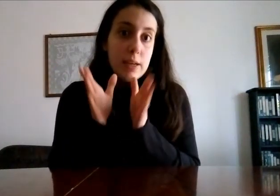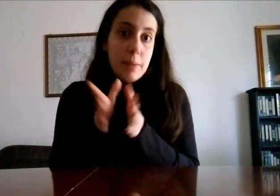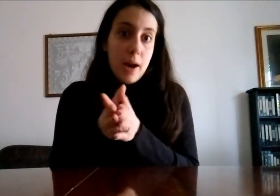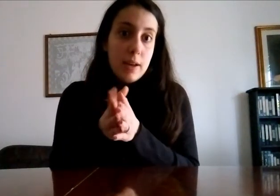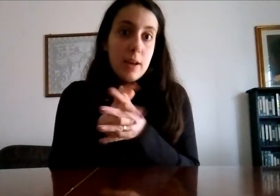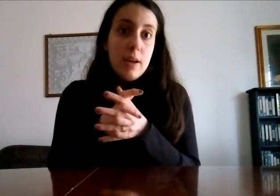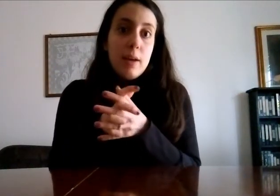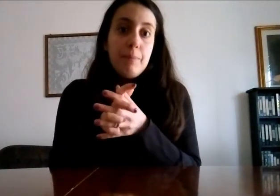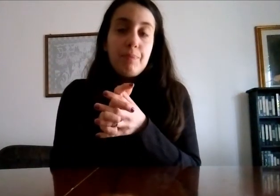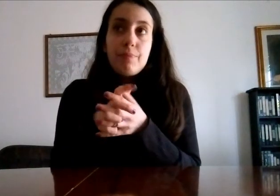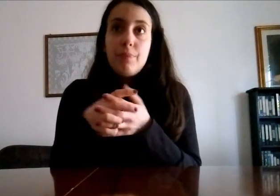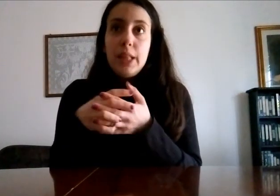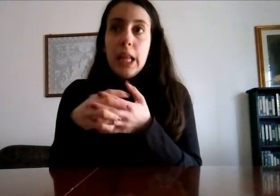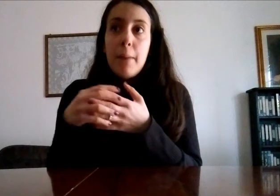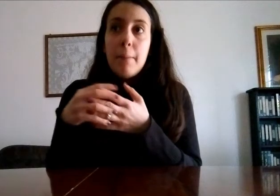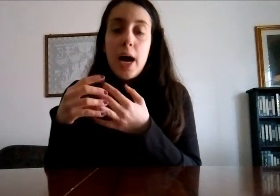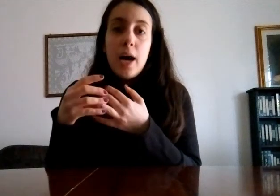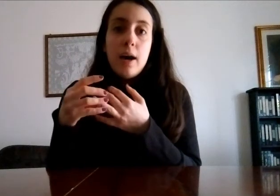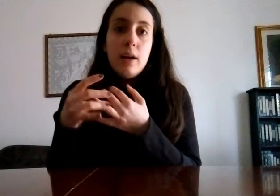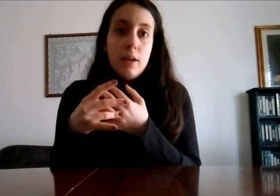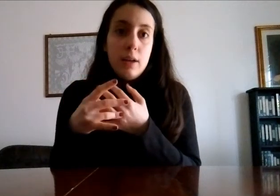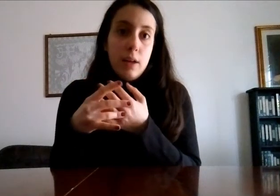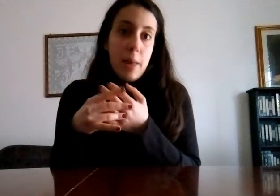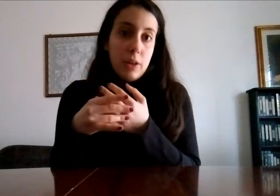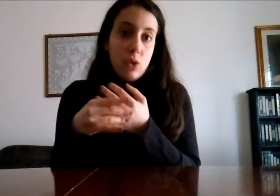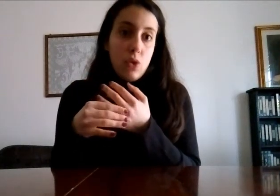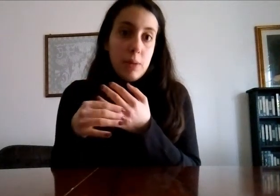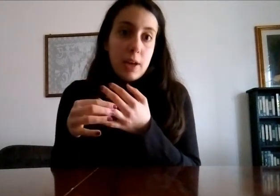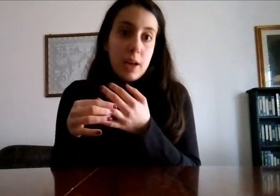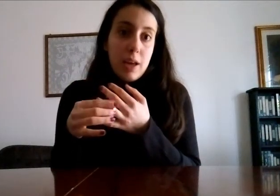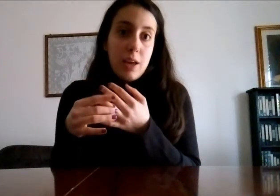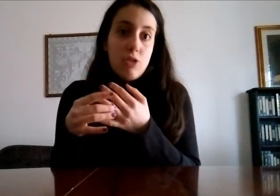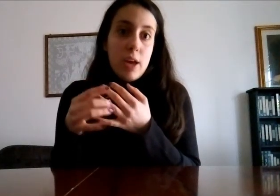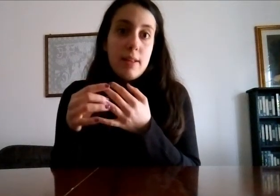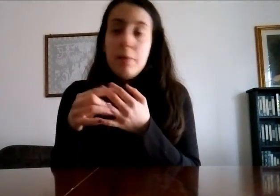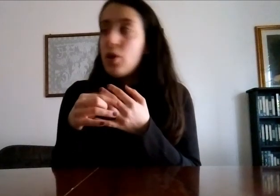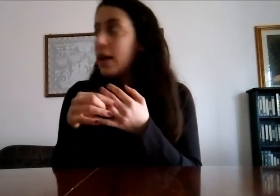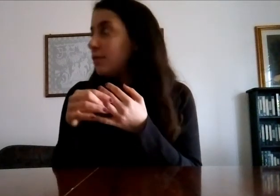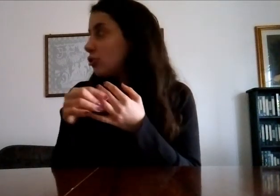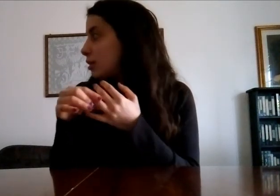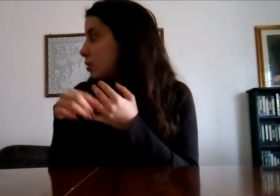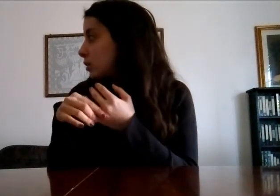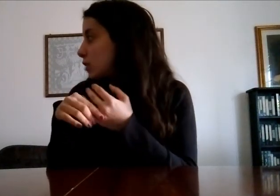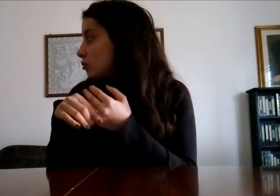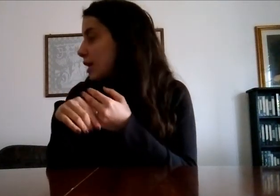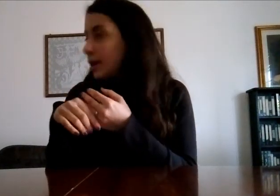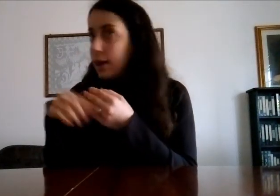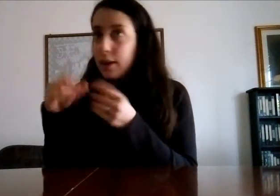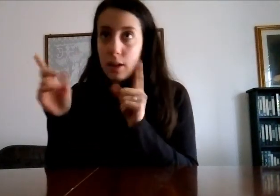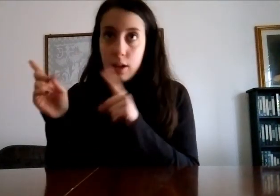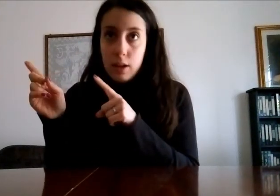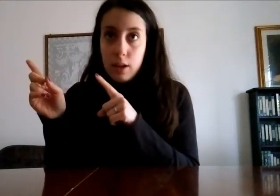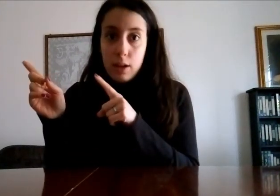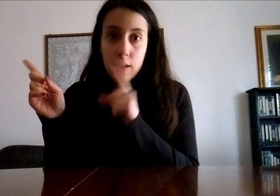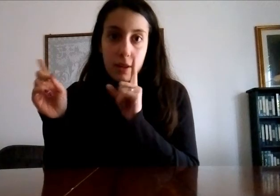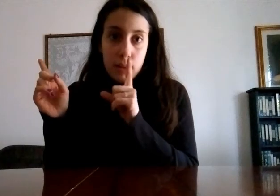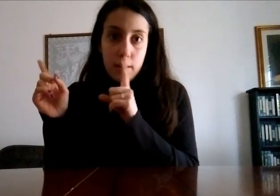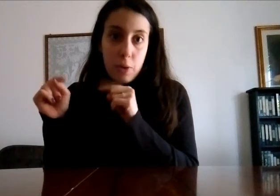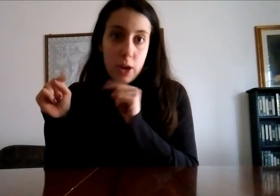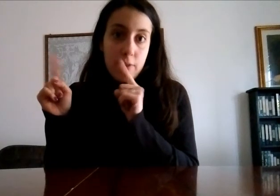agli animali ma ai padroni perché cioè se il mio cane facesse una cosa del genere se il mio cane